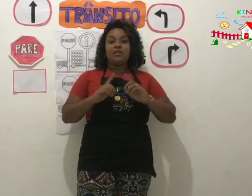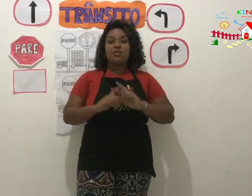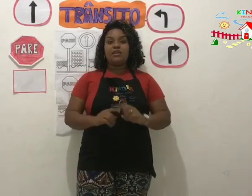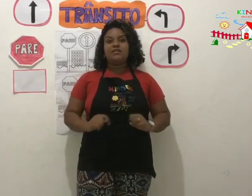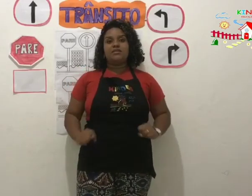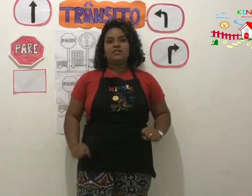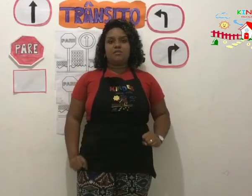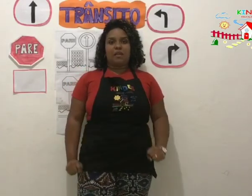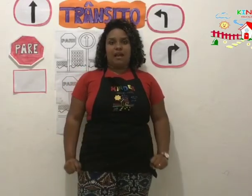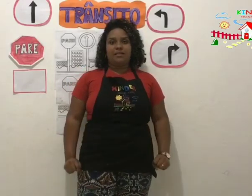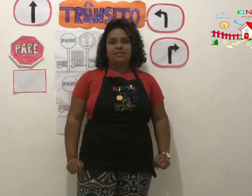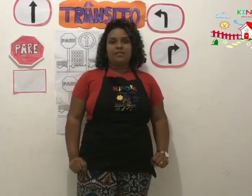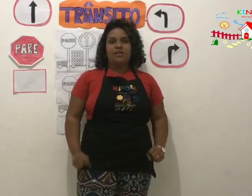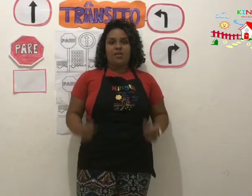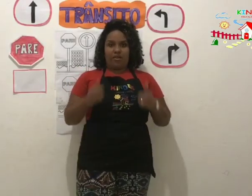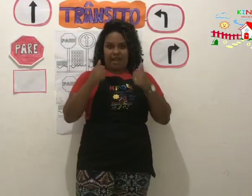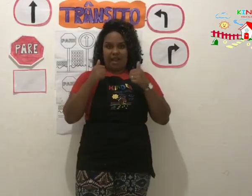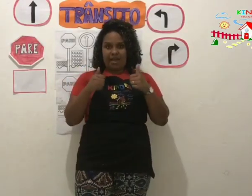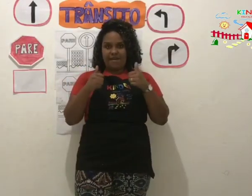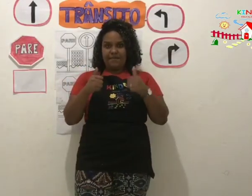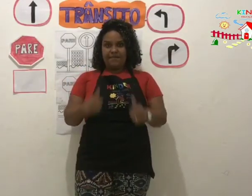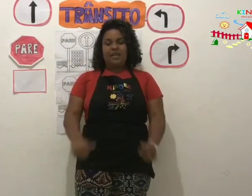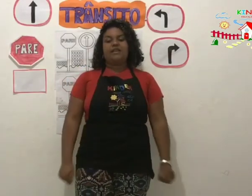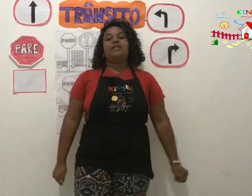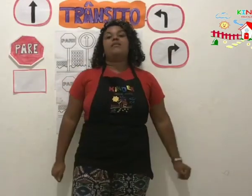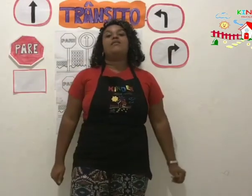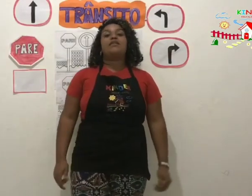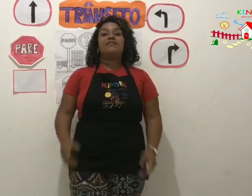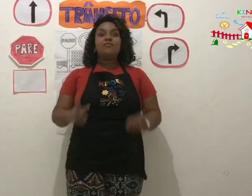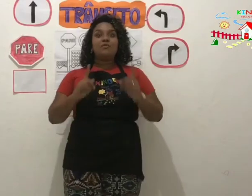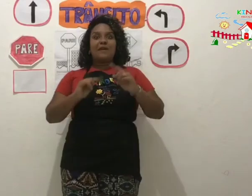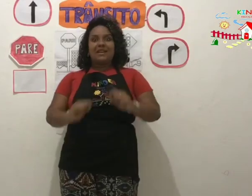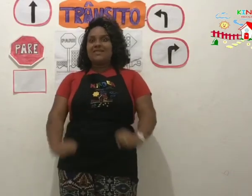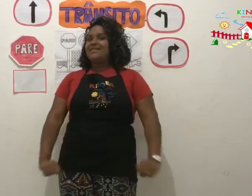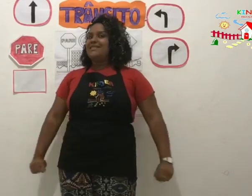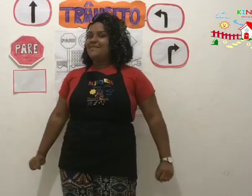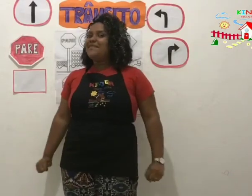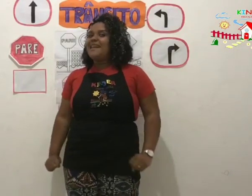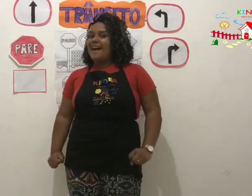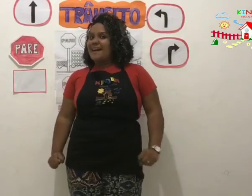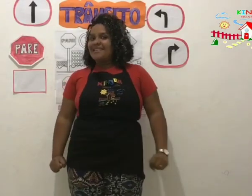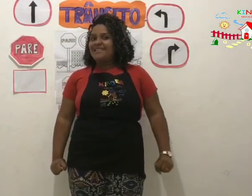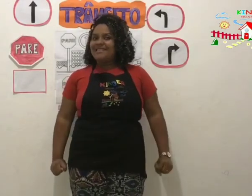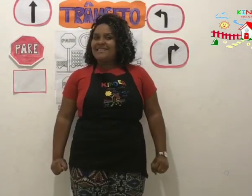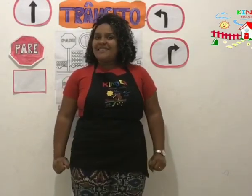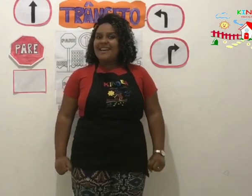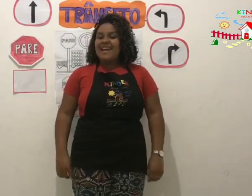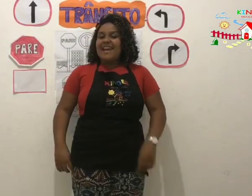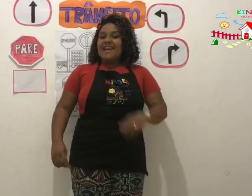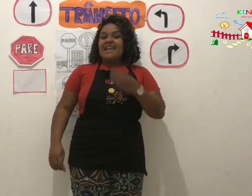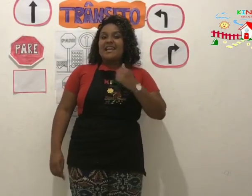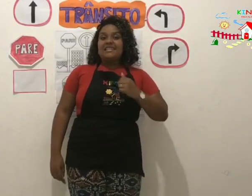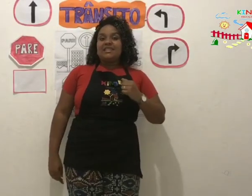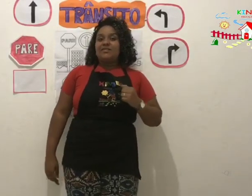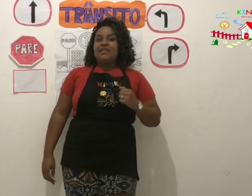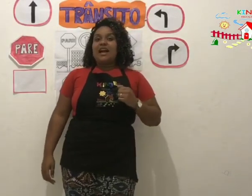todas essas placas, ok? Então, agora vamos para a nossa atividade. Nessa atividade,